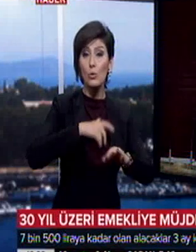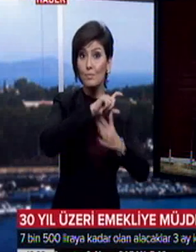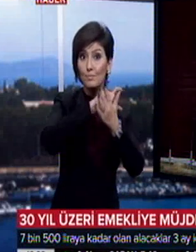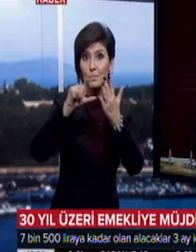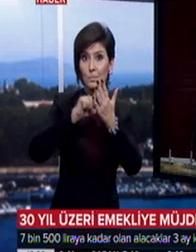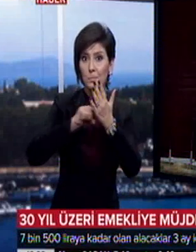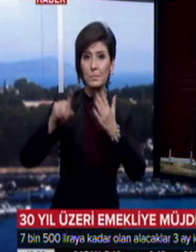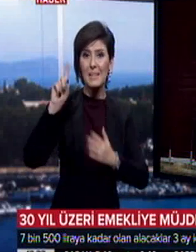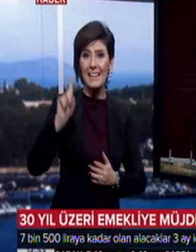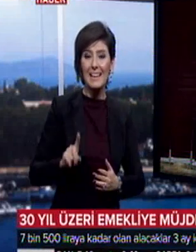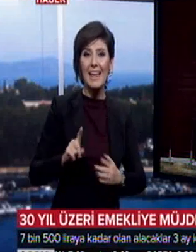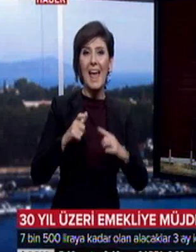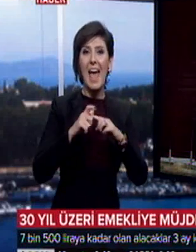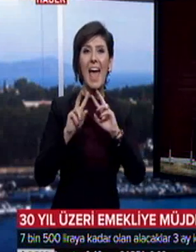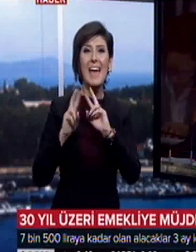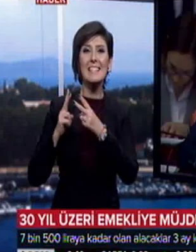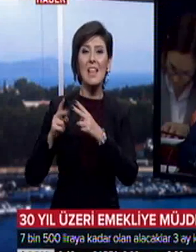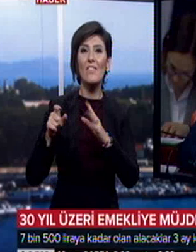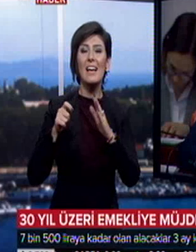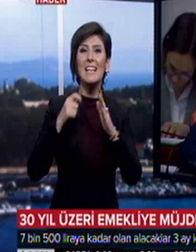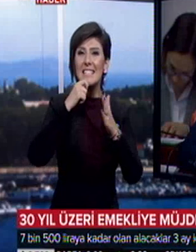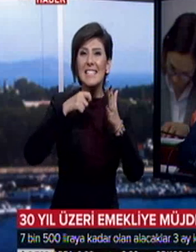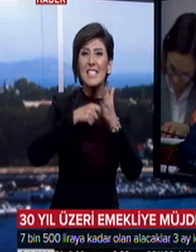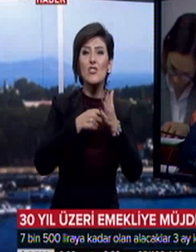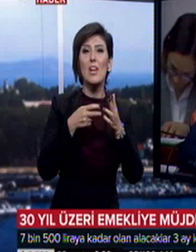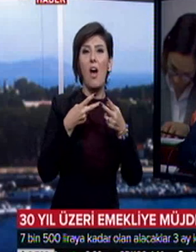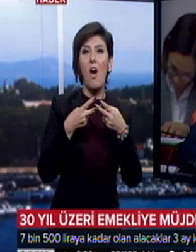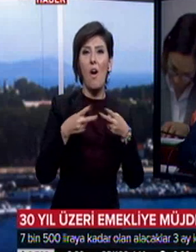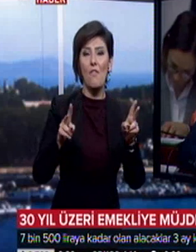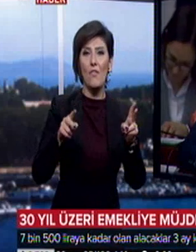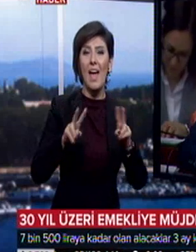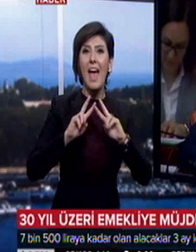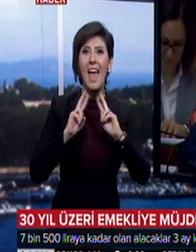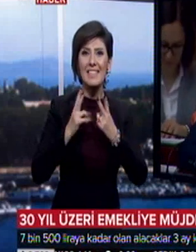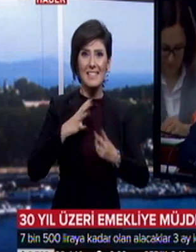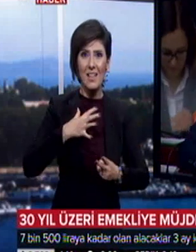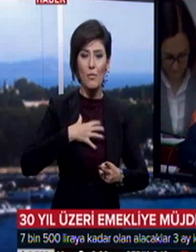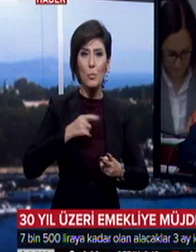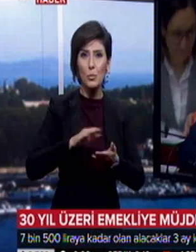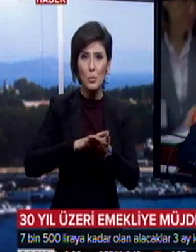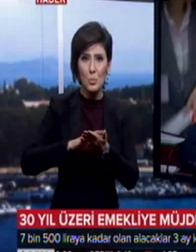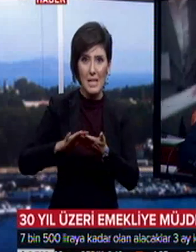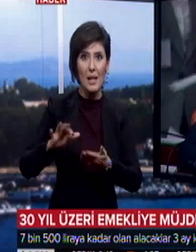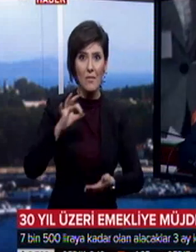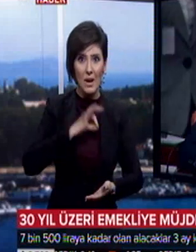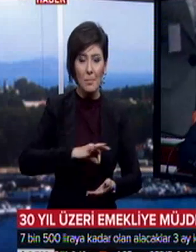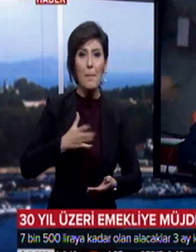ilki, esnafa sicil affı. Esnafımızın bu düzenlemeden yararlanmak suretiyle hem mevcut borçlarını